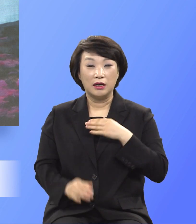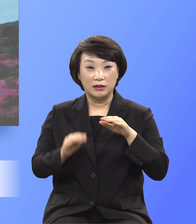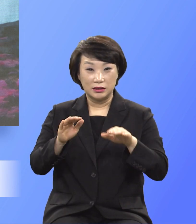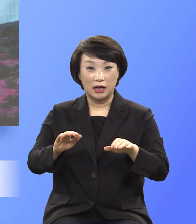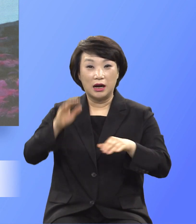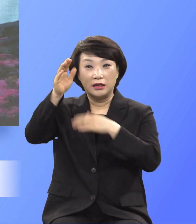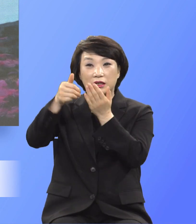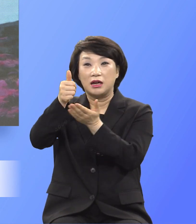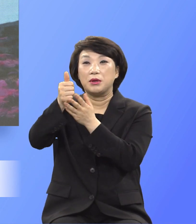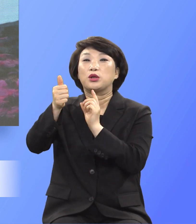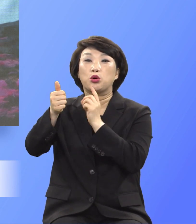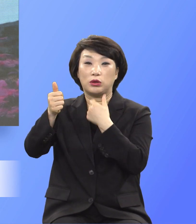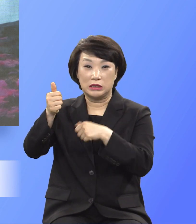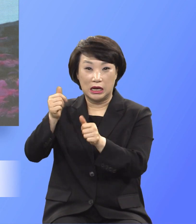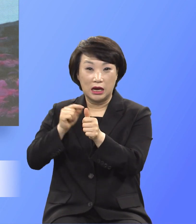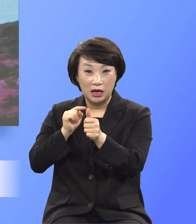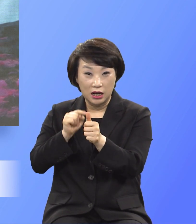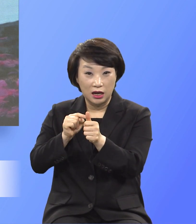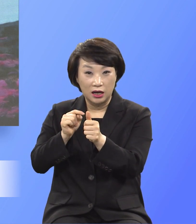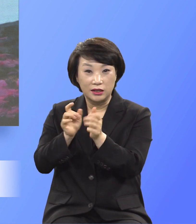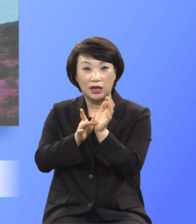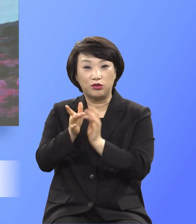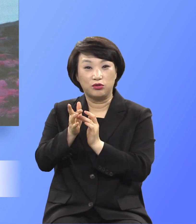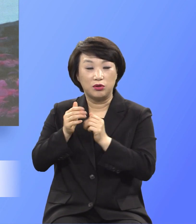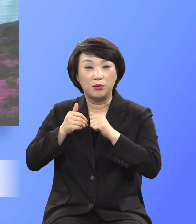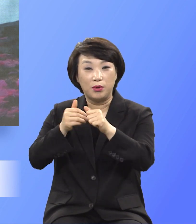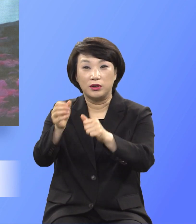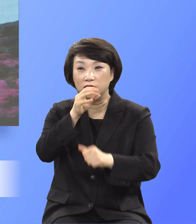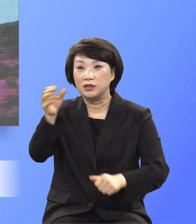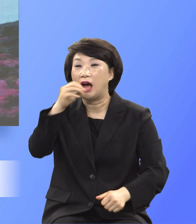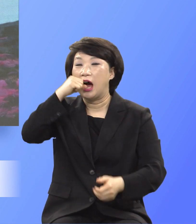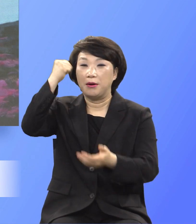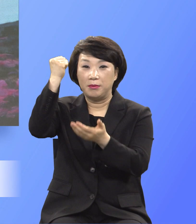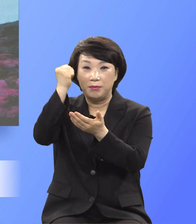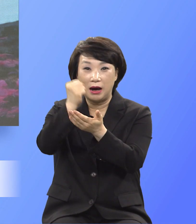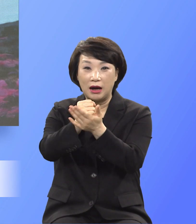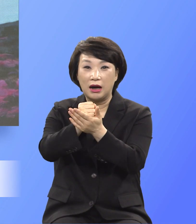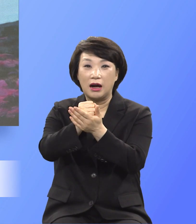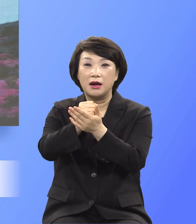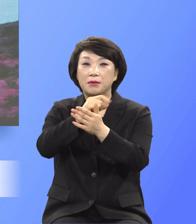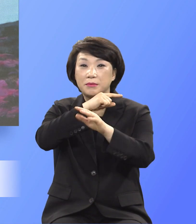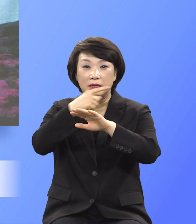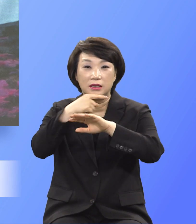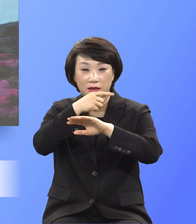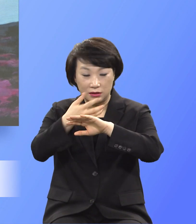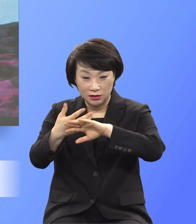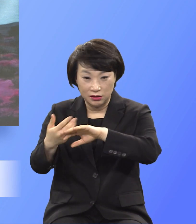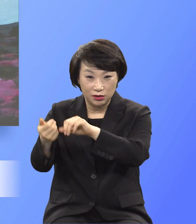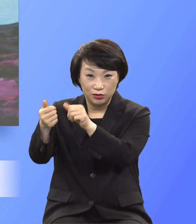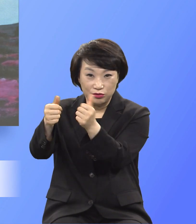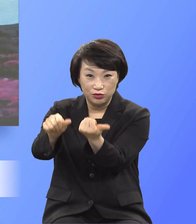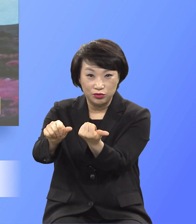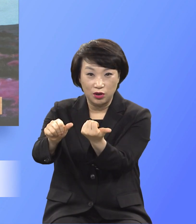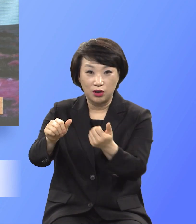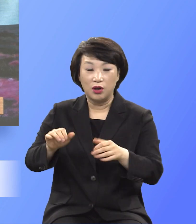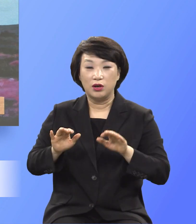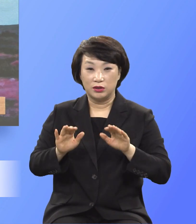독자라도 십자가의 목방과 희생의 제물로 주셔서 우리가